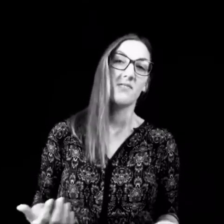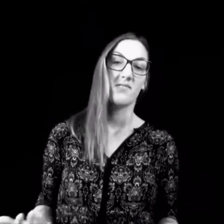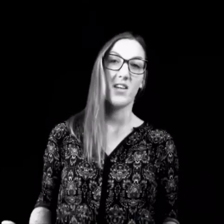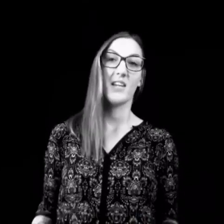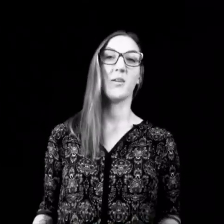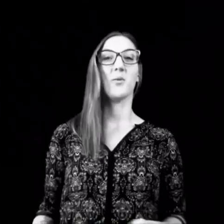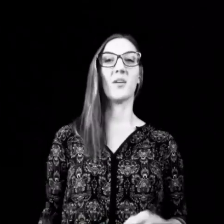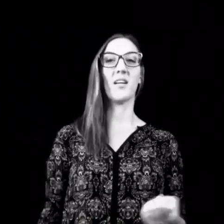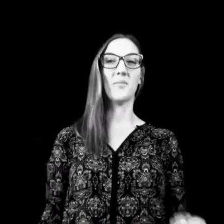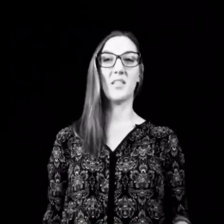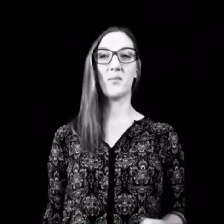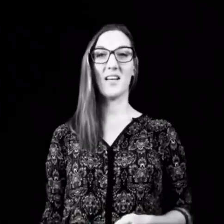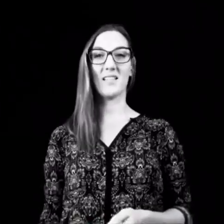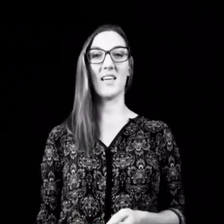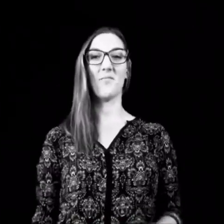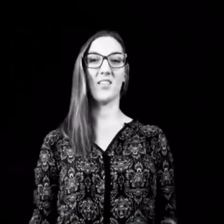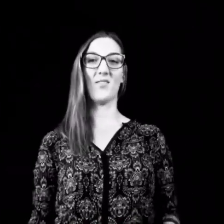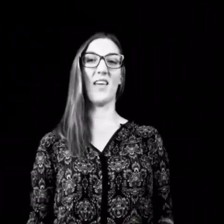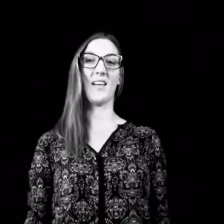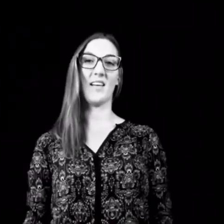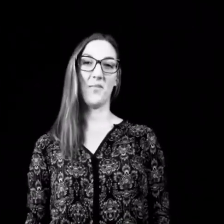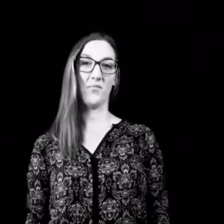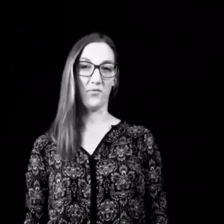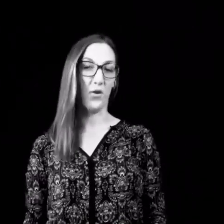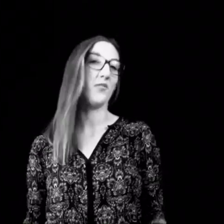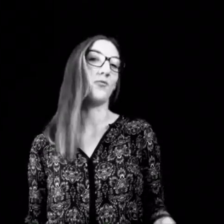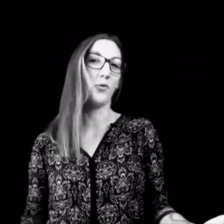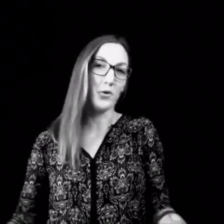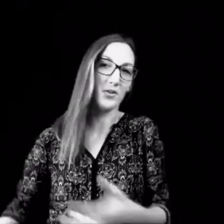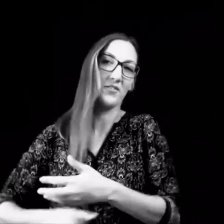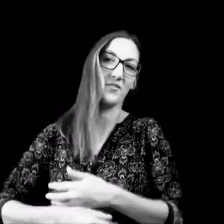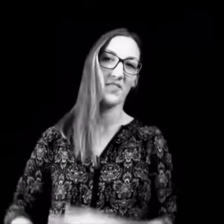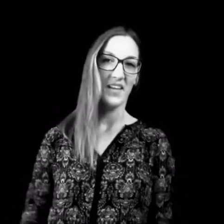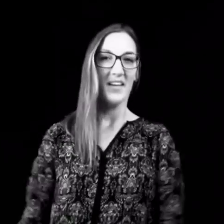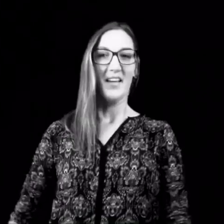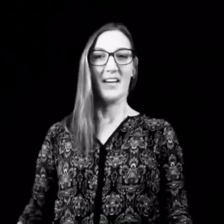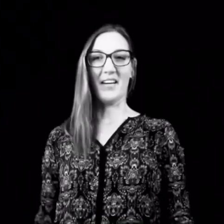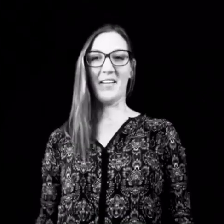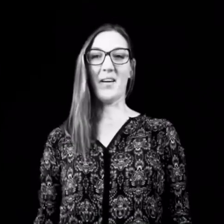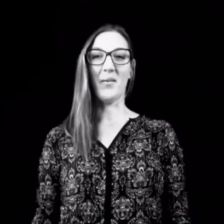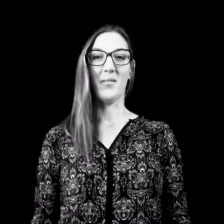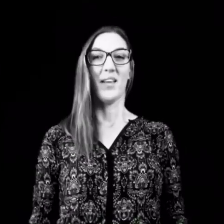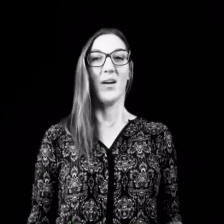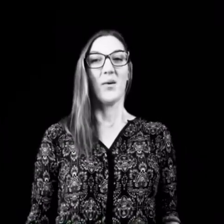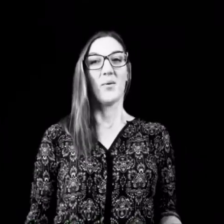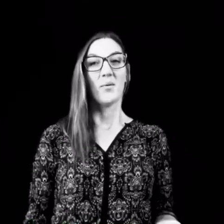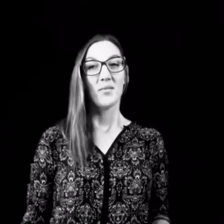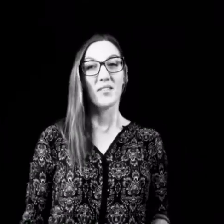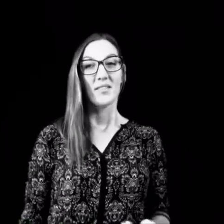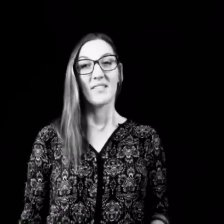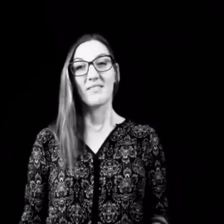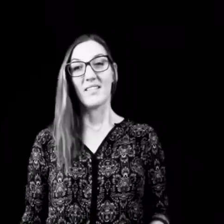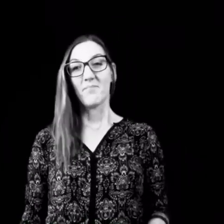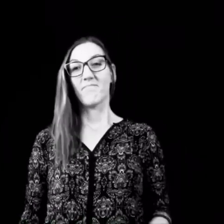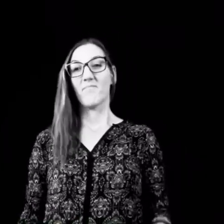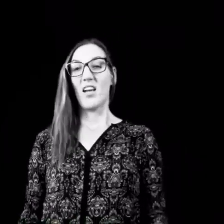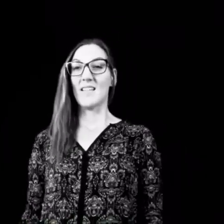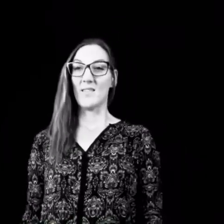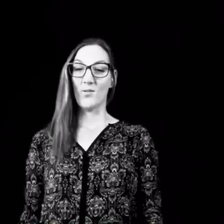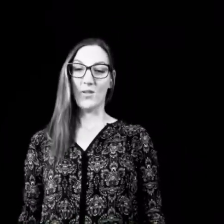wenig oder eben nicht mehr das geben, was wir gerne geben wollen, würden. Genau. Und, ja, vielleicht hast du es schon